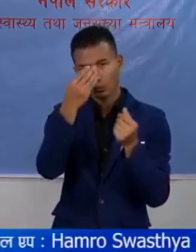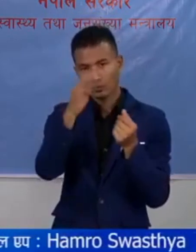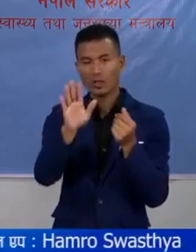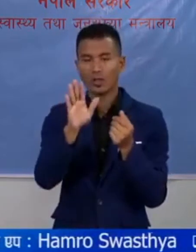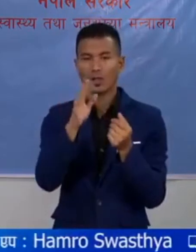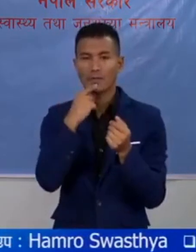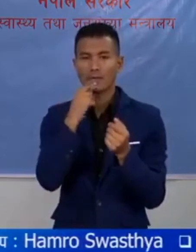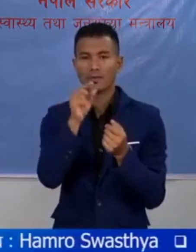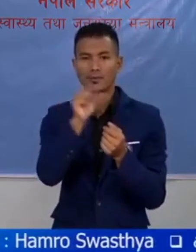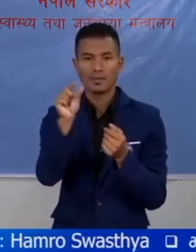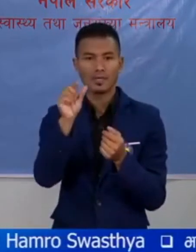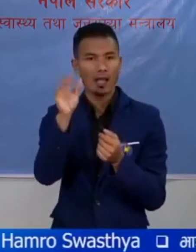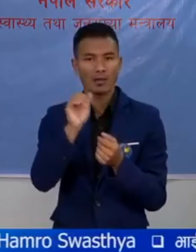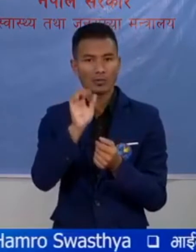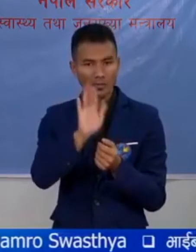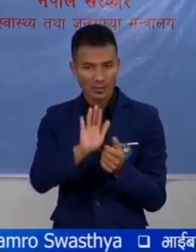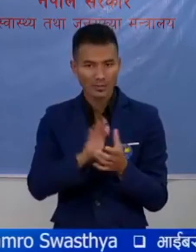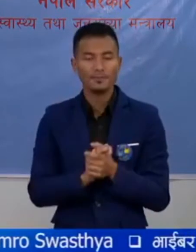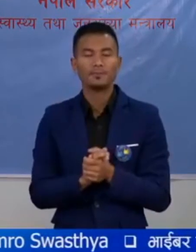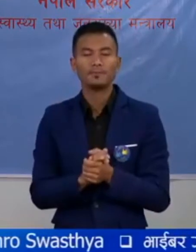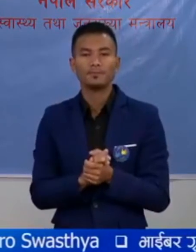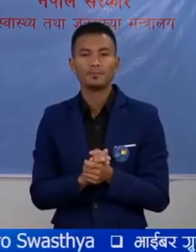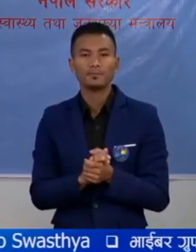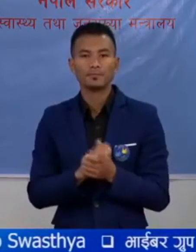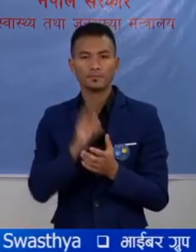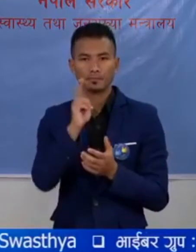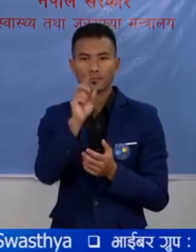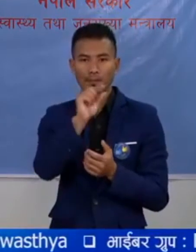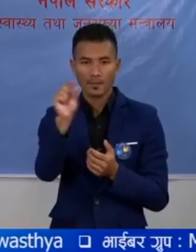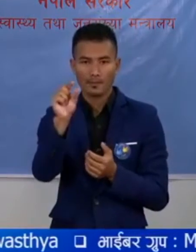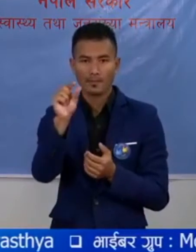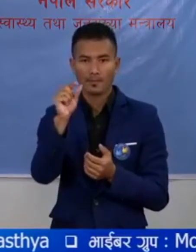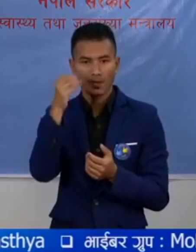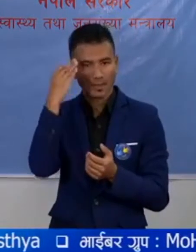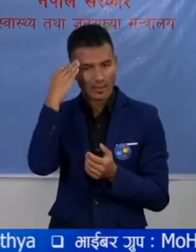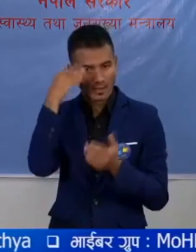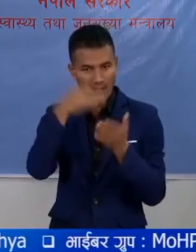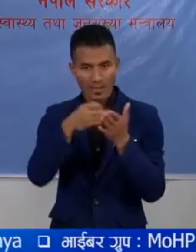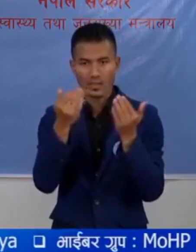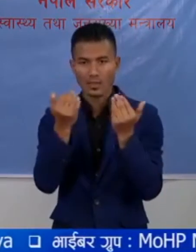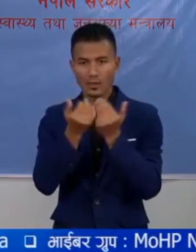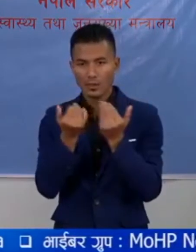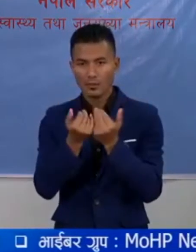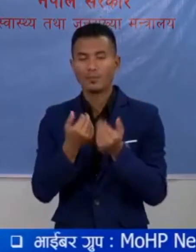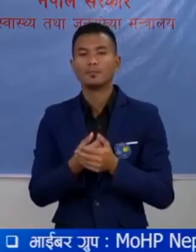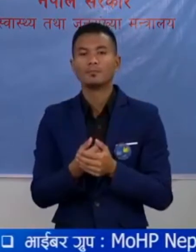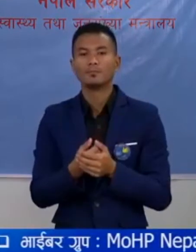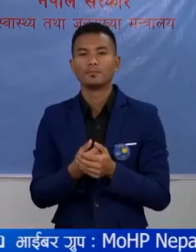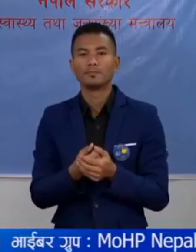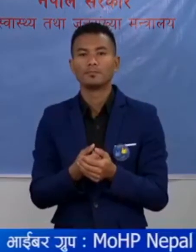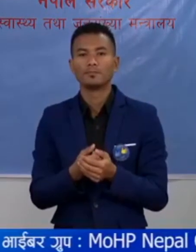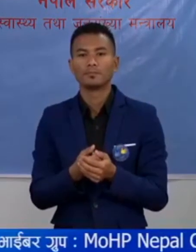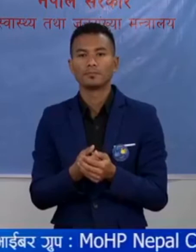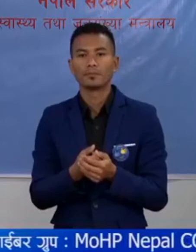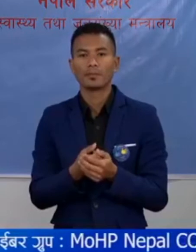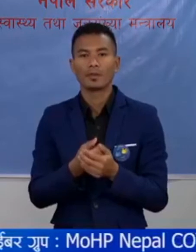पनी आये को थियो केही समाचार अरूमा यो सबैलाई द्यान मा राखेरा आम अरूम्रो